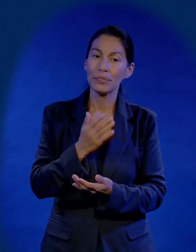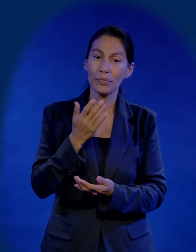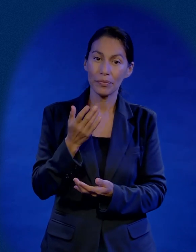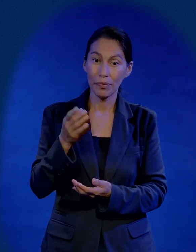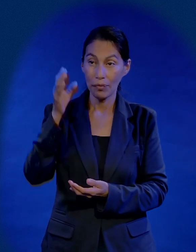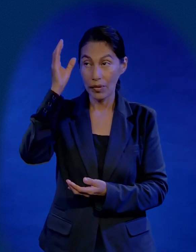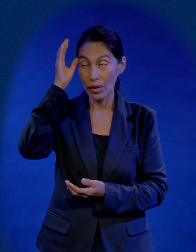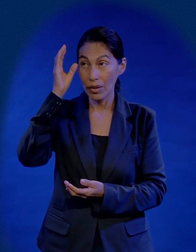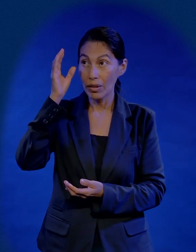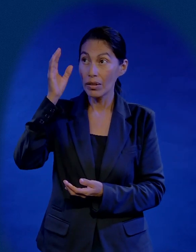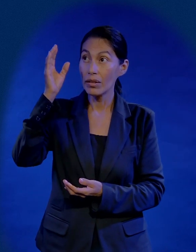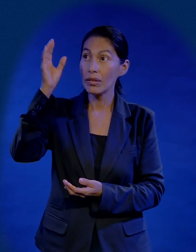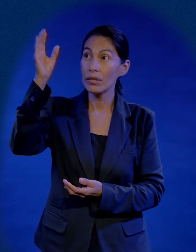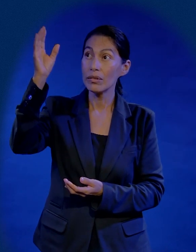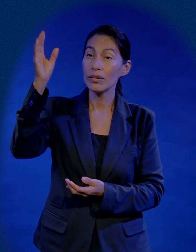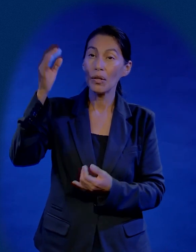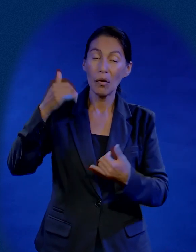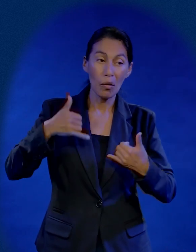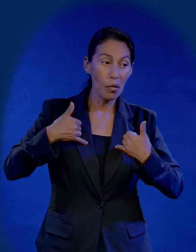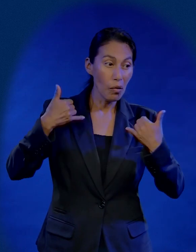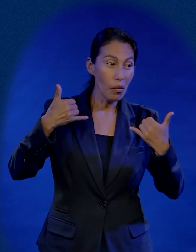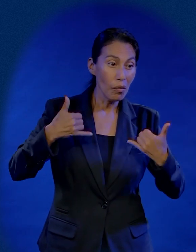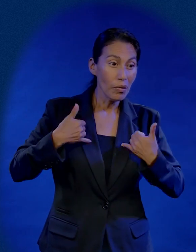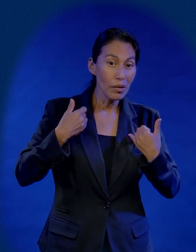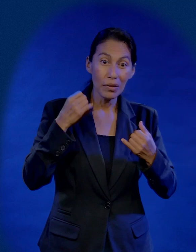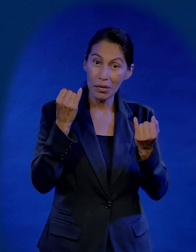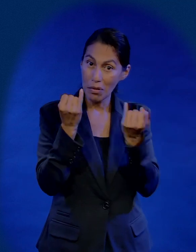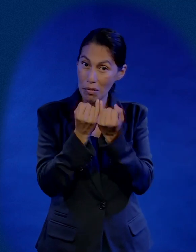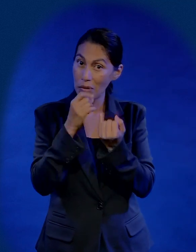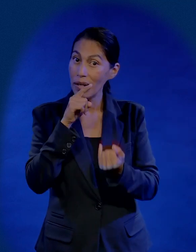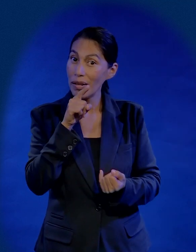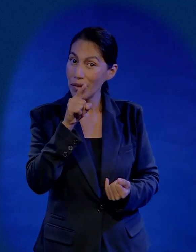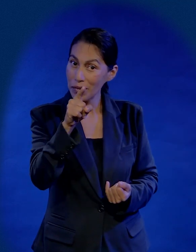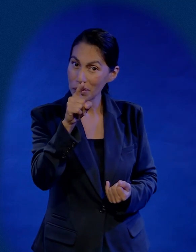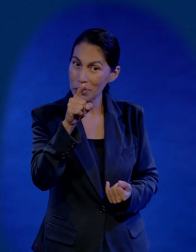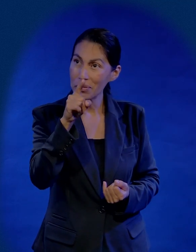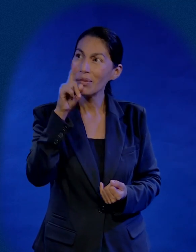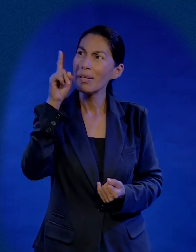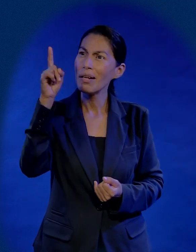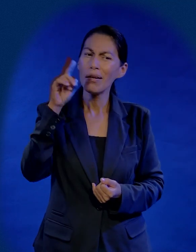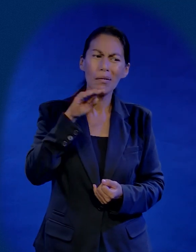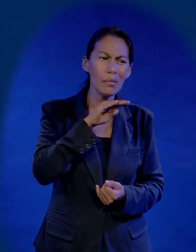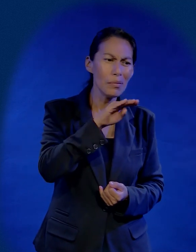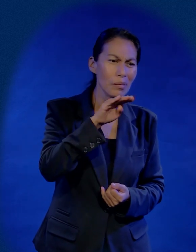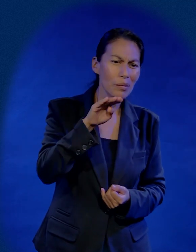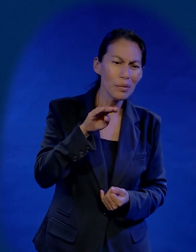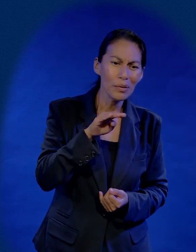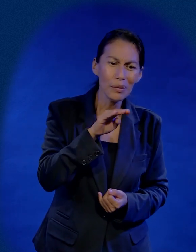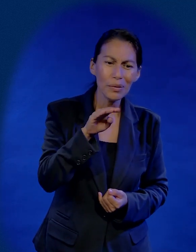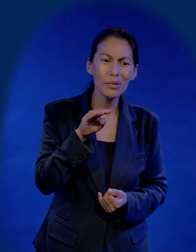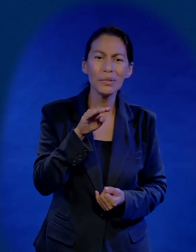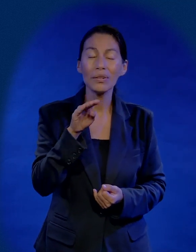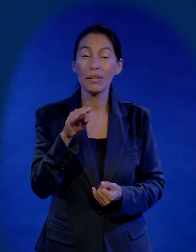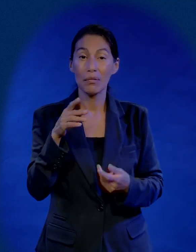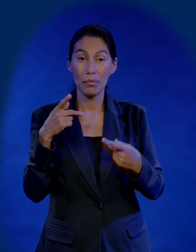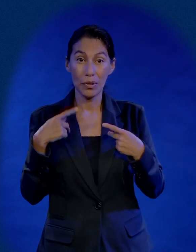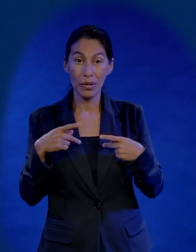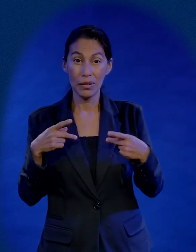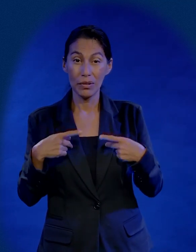Cristo está buscando jóvenes como tú que no se